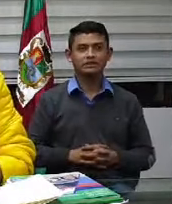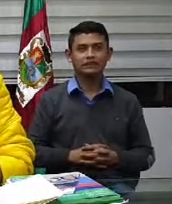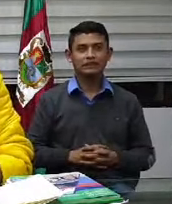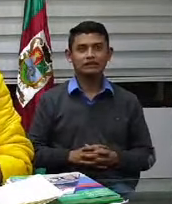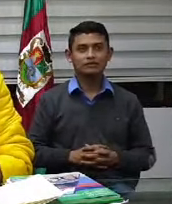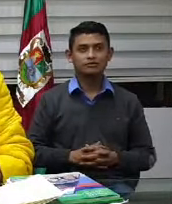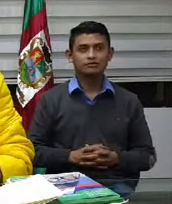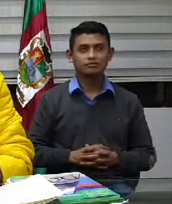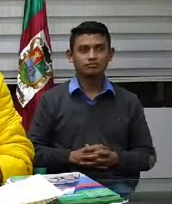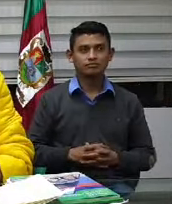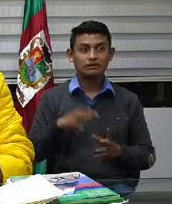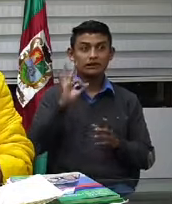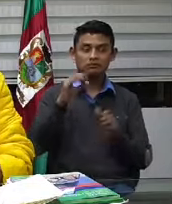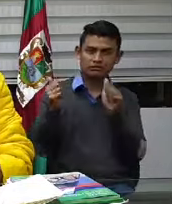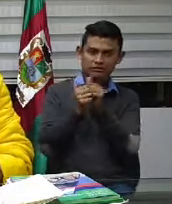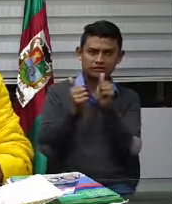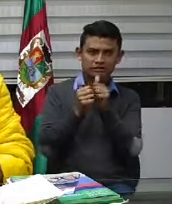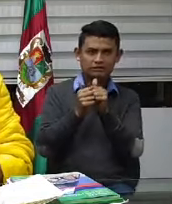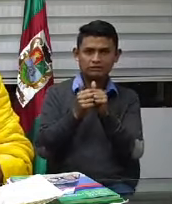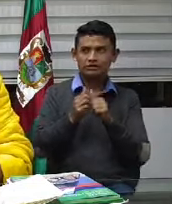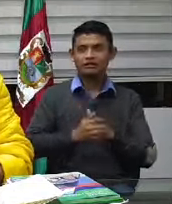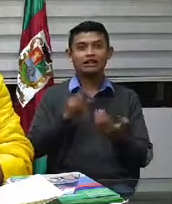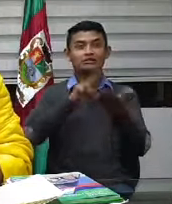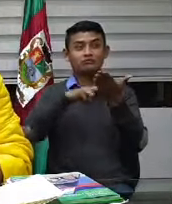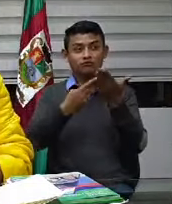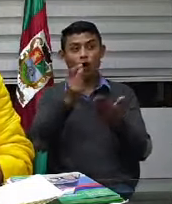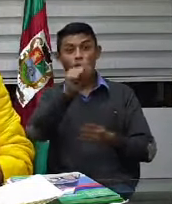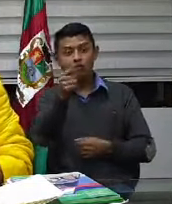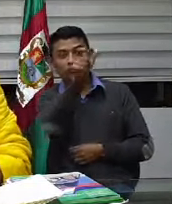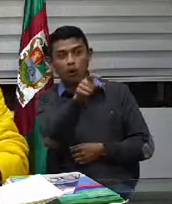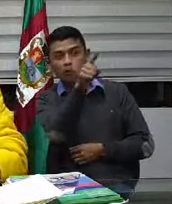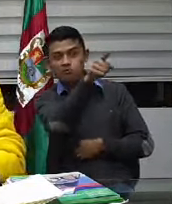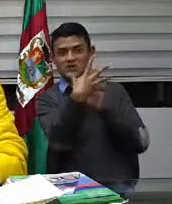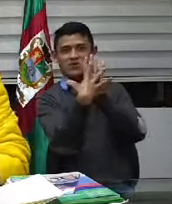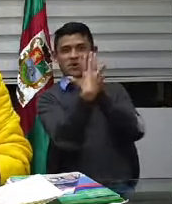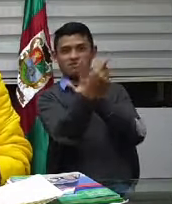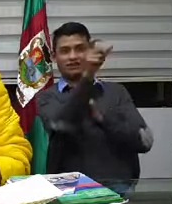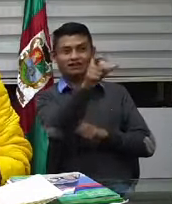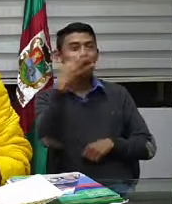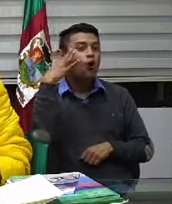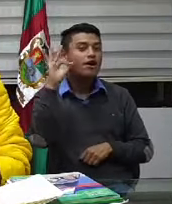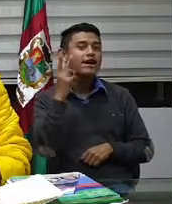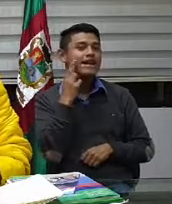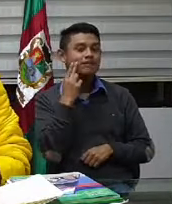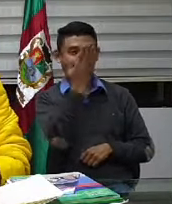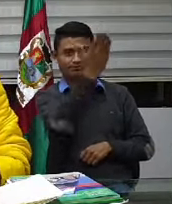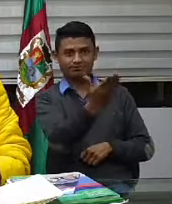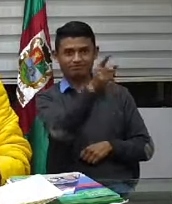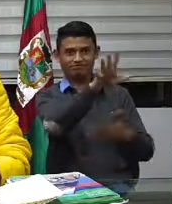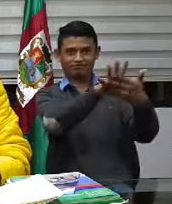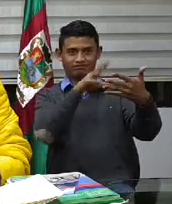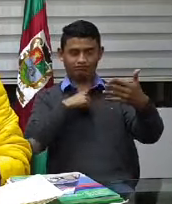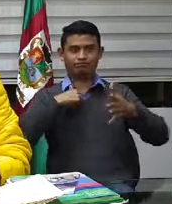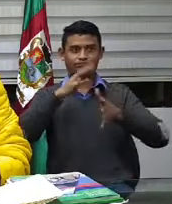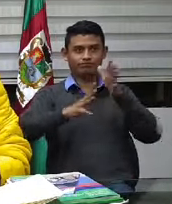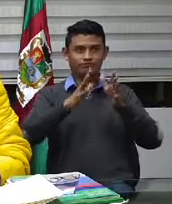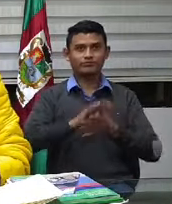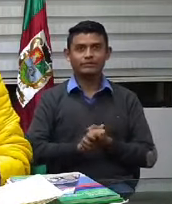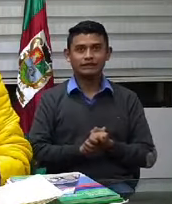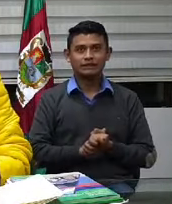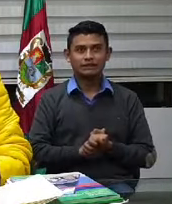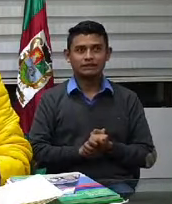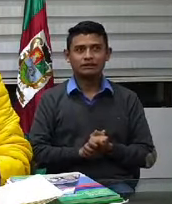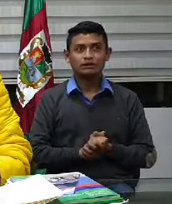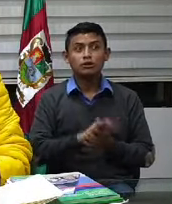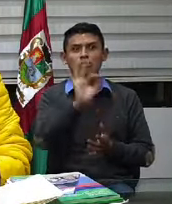siempre siempre con nosotros y a mi intérprete que está allá también entonces listo muchas gracias a todos una feliz noche